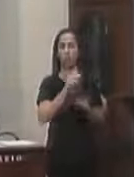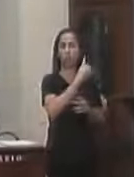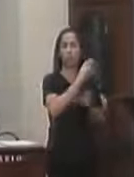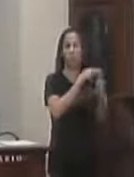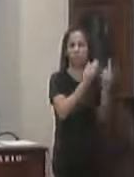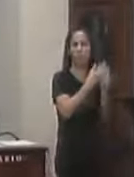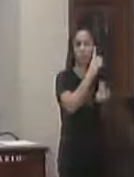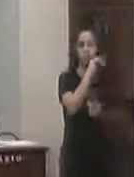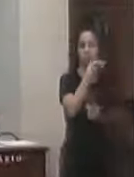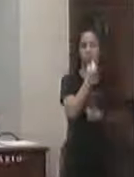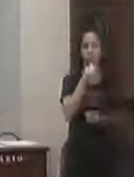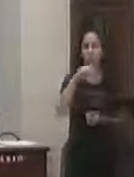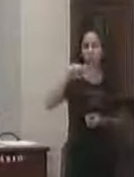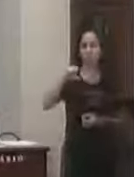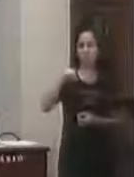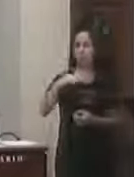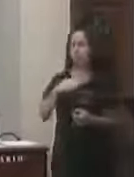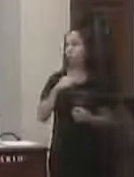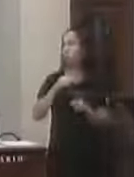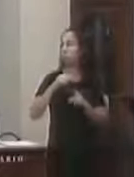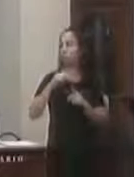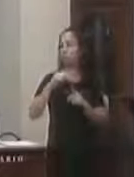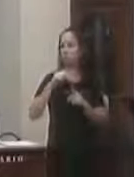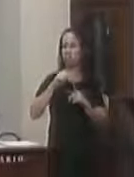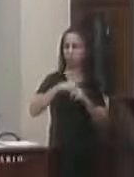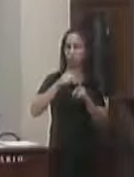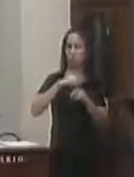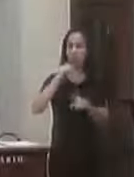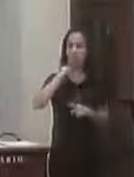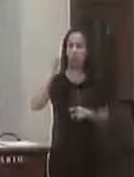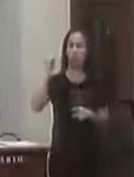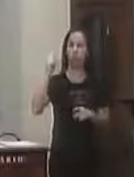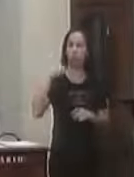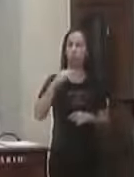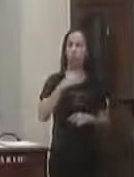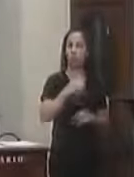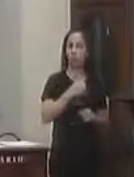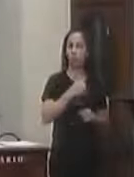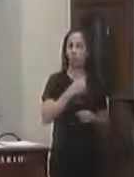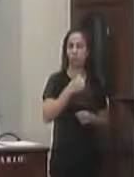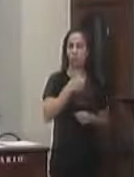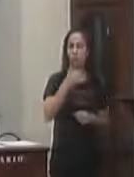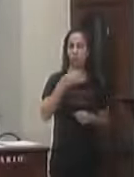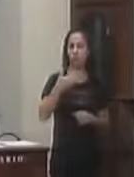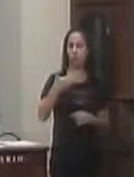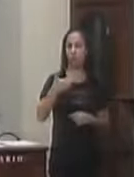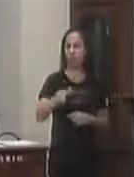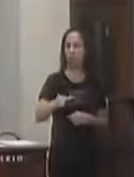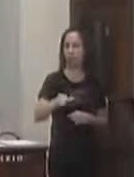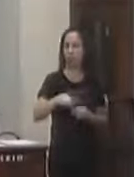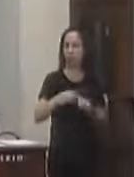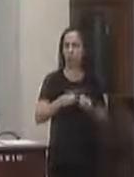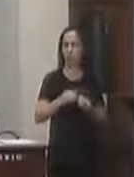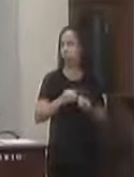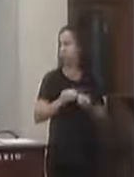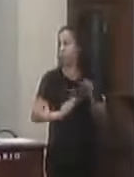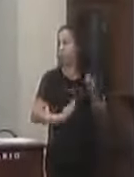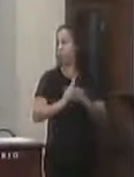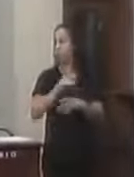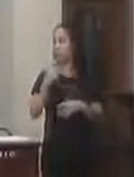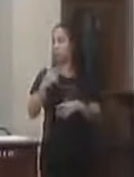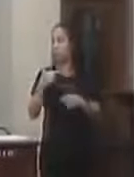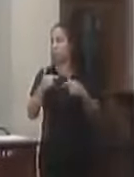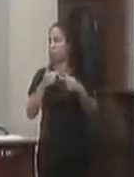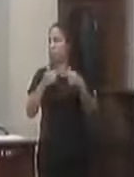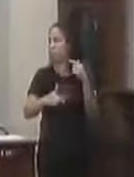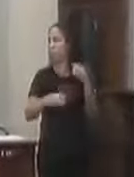do 4 de 2019 E aprovação da mesma Não tendo